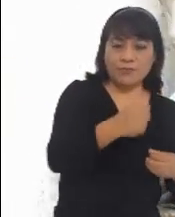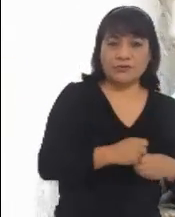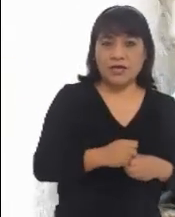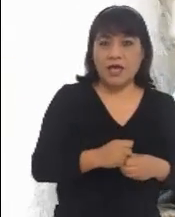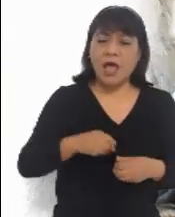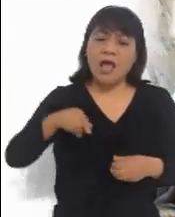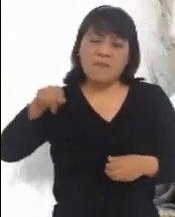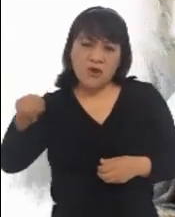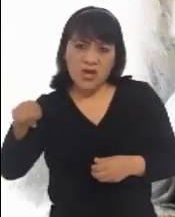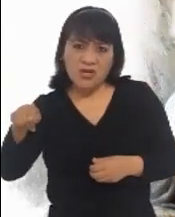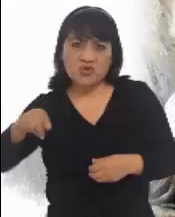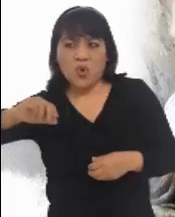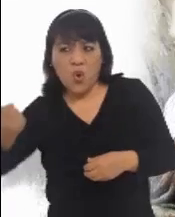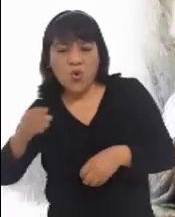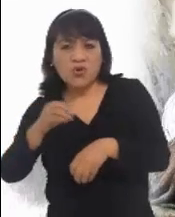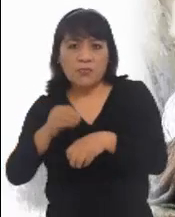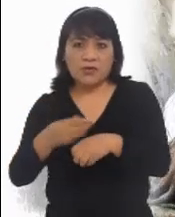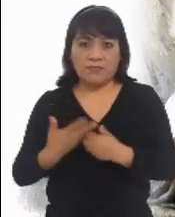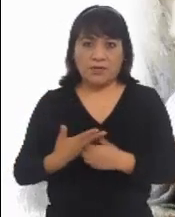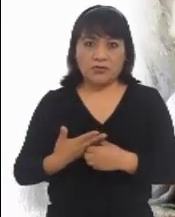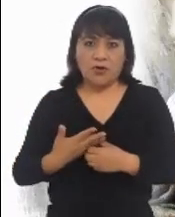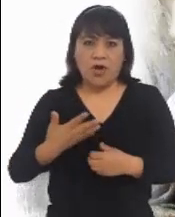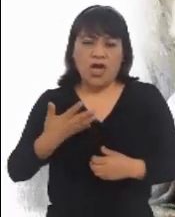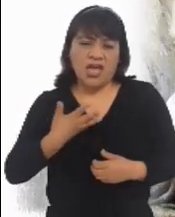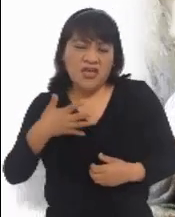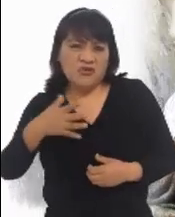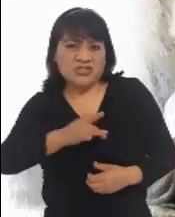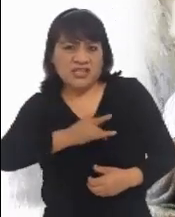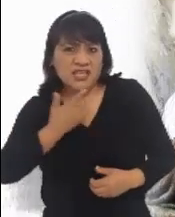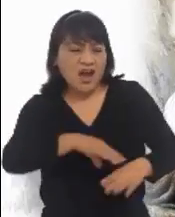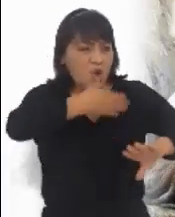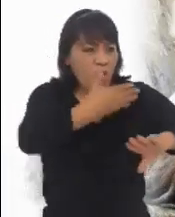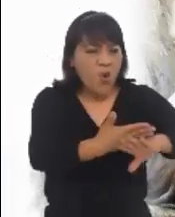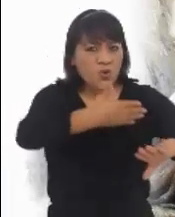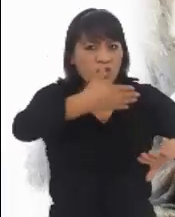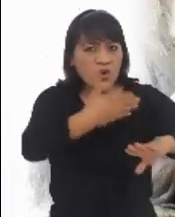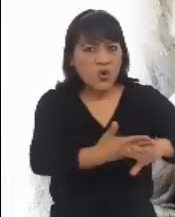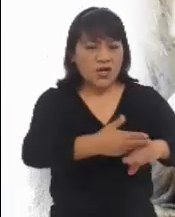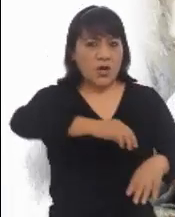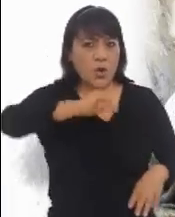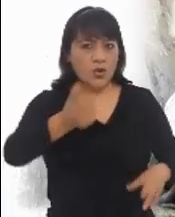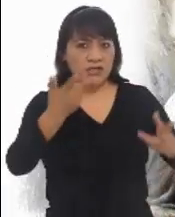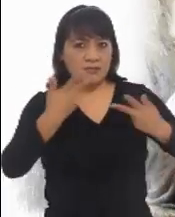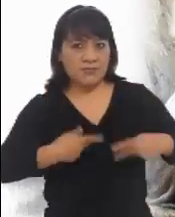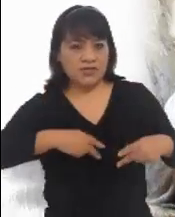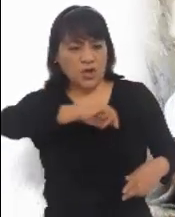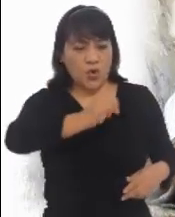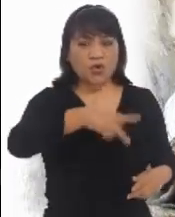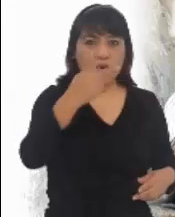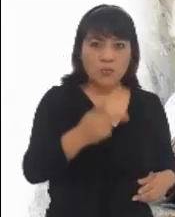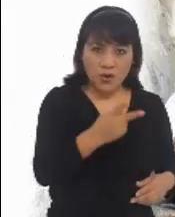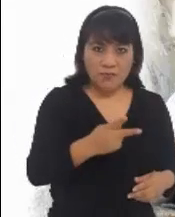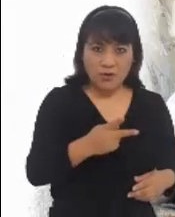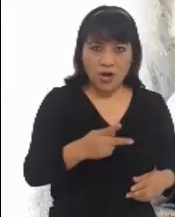de ahí pasar al siguiente escaño. Adoptar una actitud de fobia en contra de los que no son del pueblo, y mirarlos